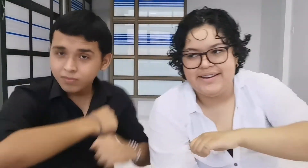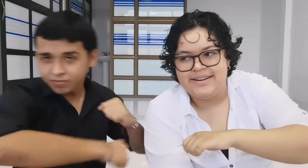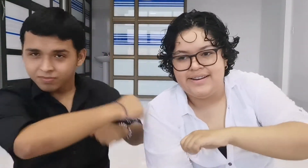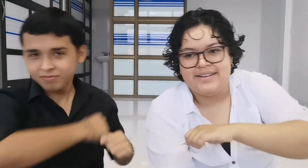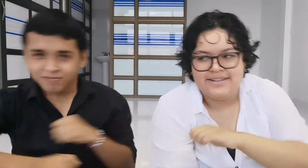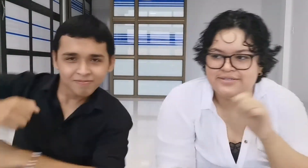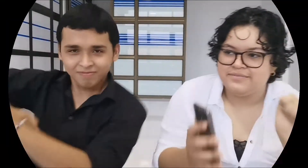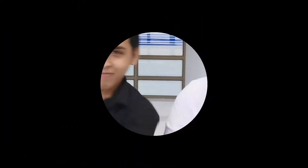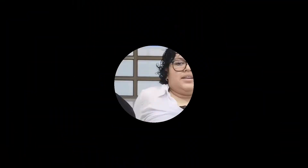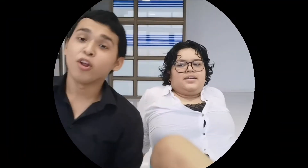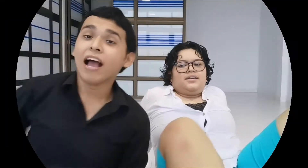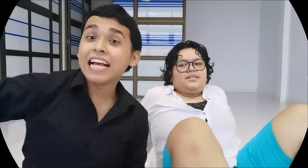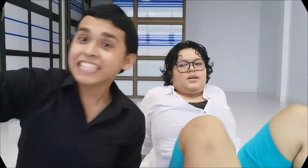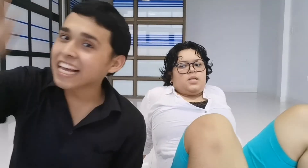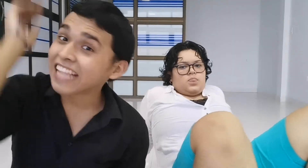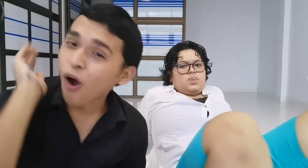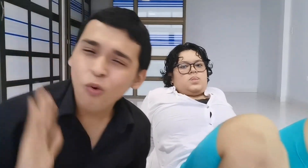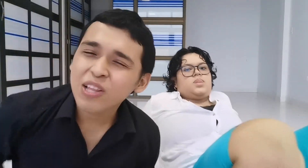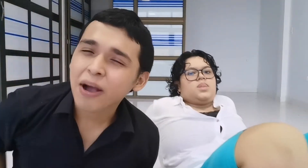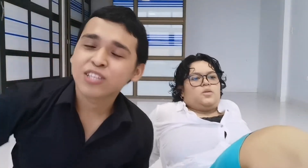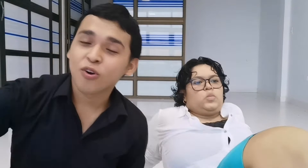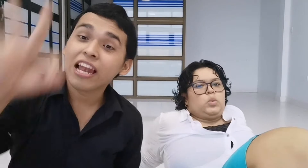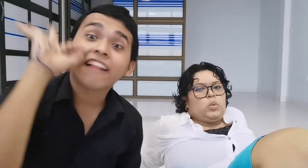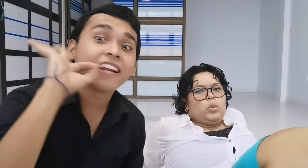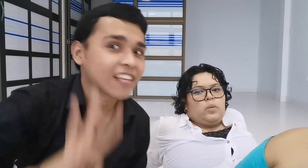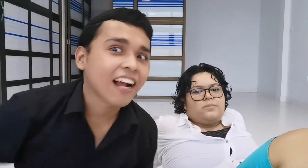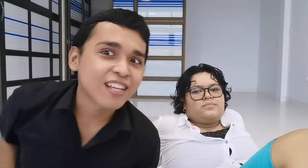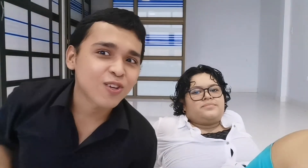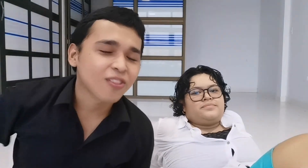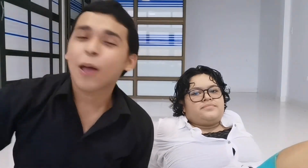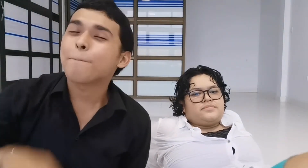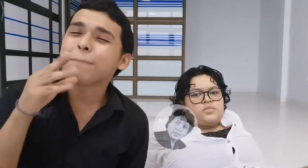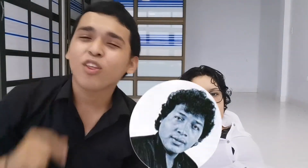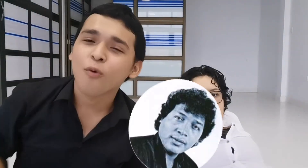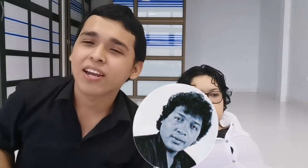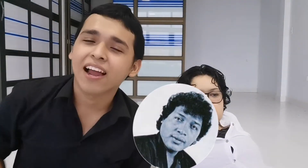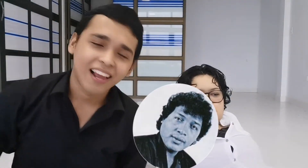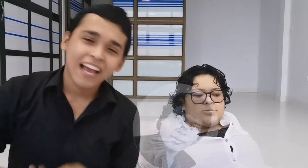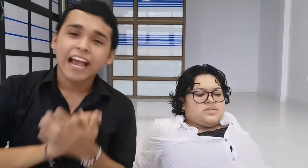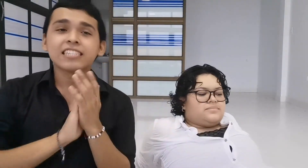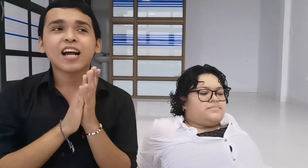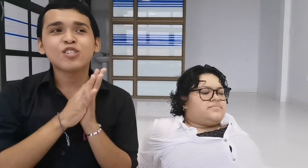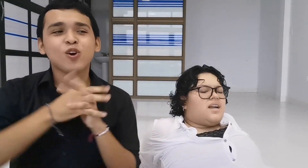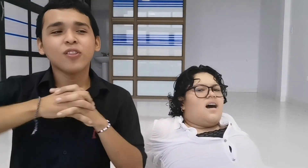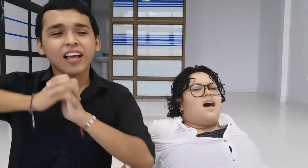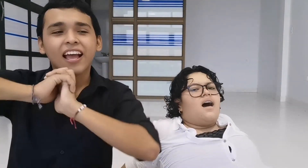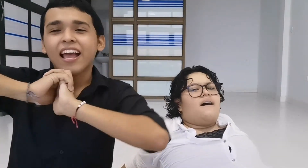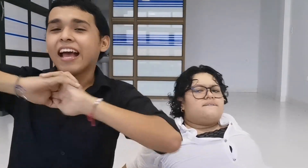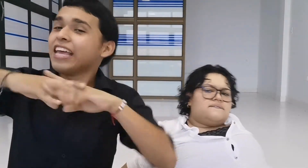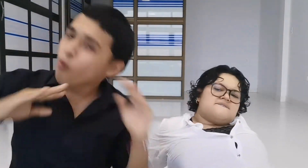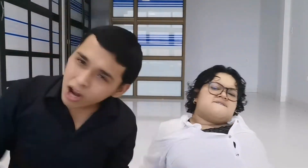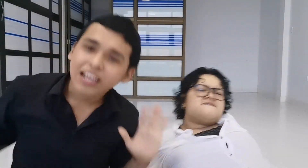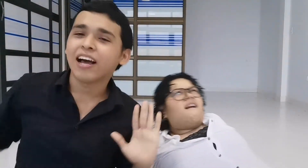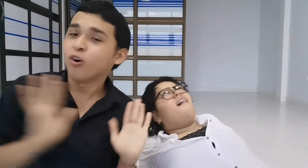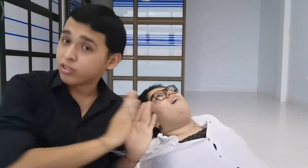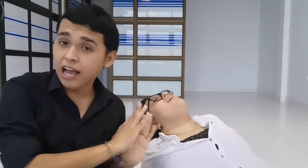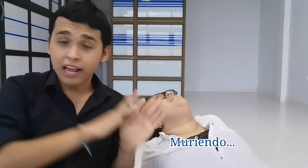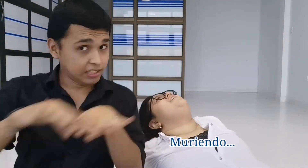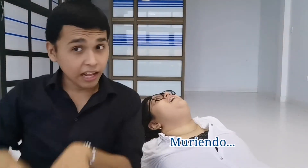Bueno, esta es la última canción, la tercera canción de Pedro Bernal Esta canción, igual que la otra, es